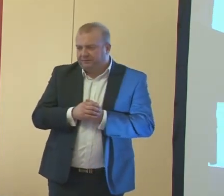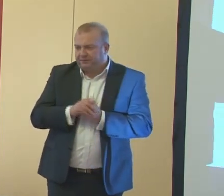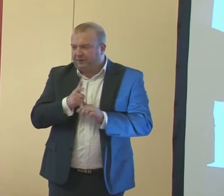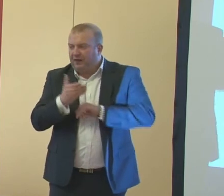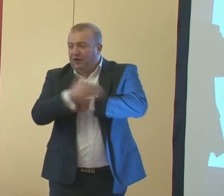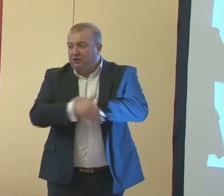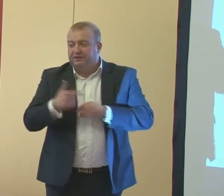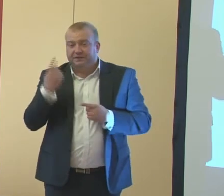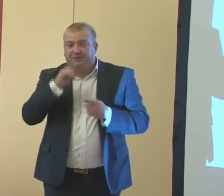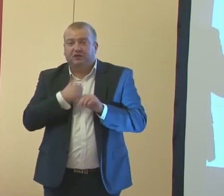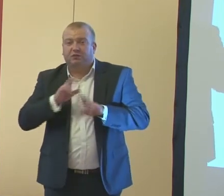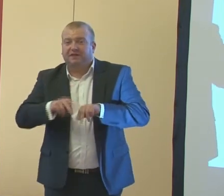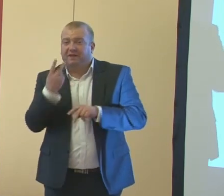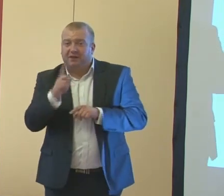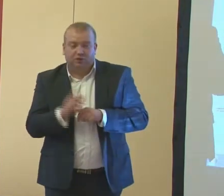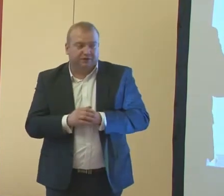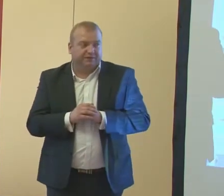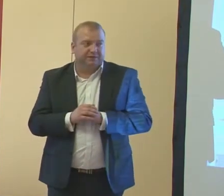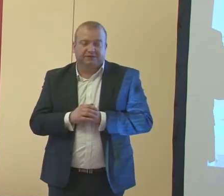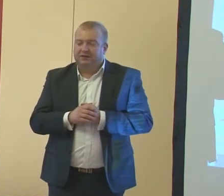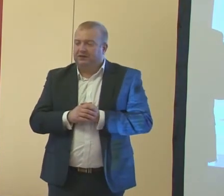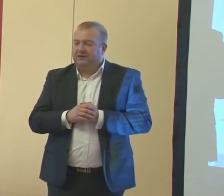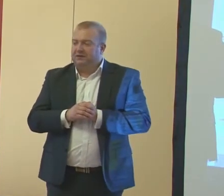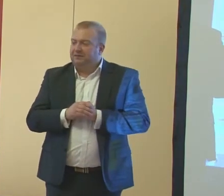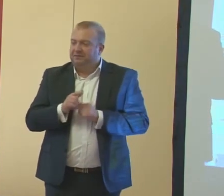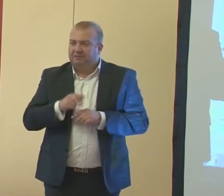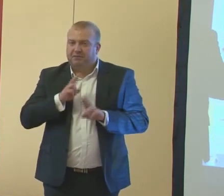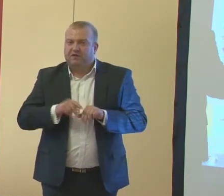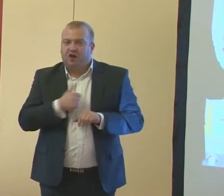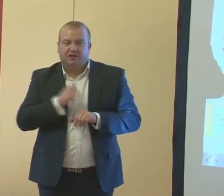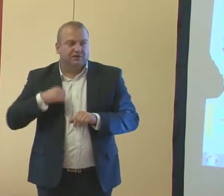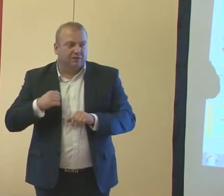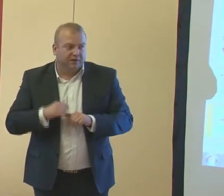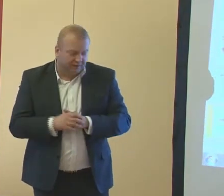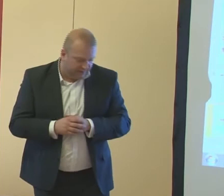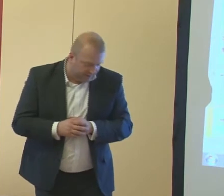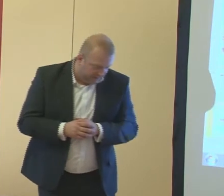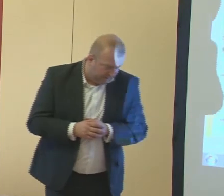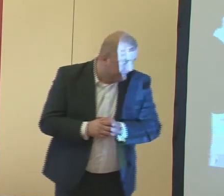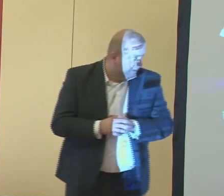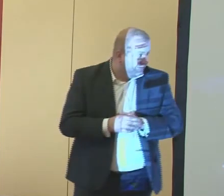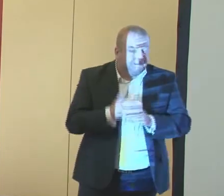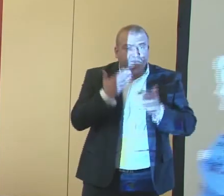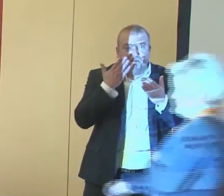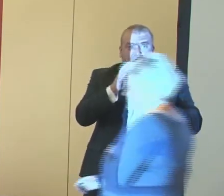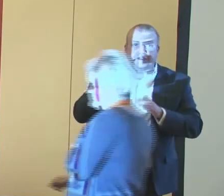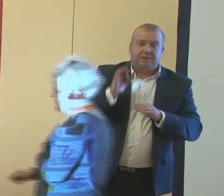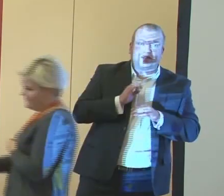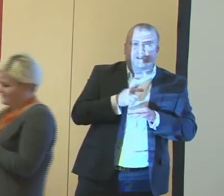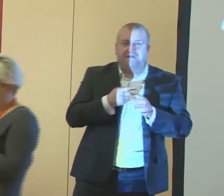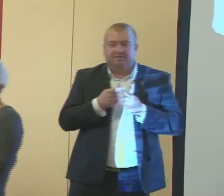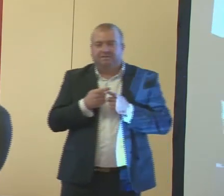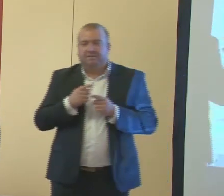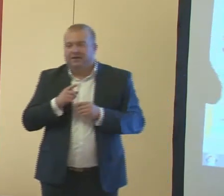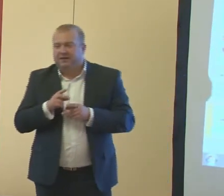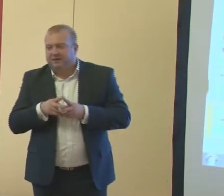wiem, że zostały mi dwie minuty, więc pozwolę sobie pokazać Państwu fragment lekcji